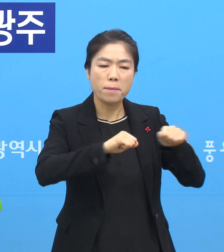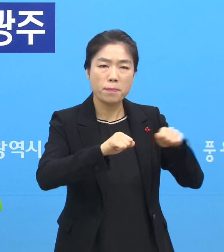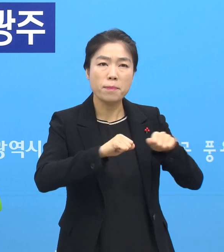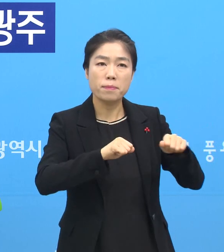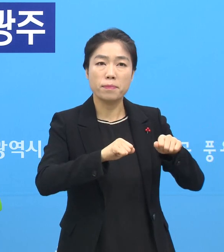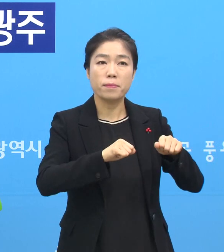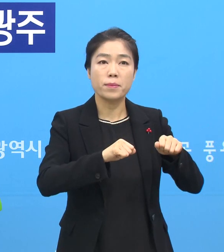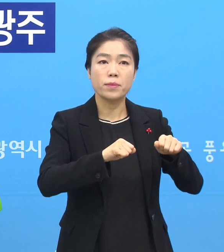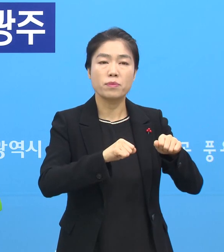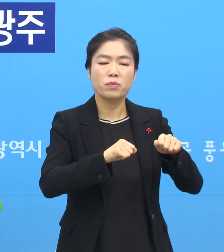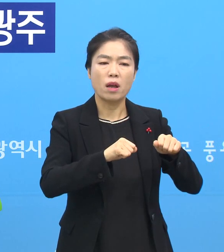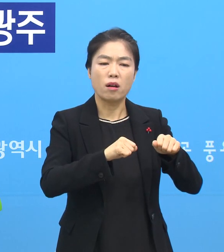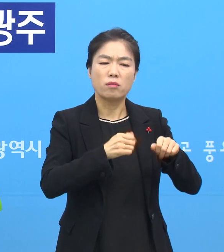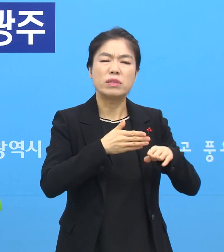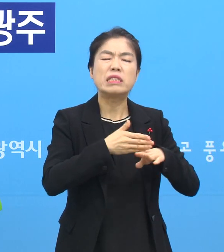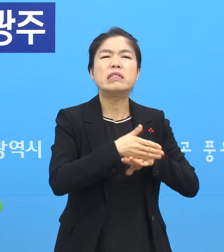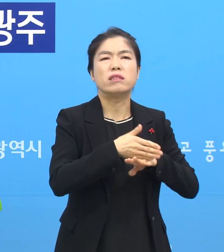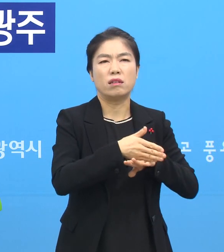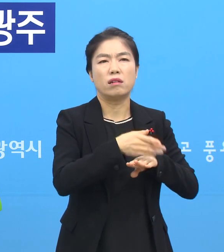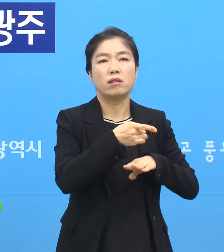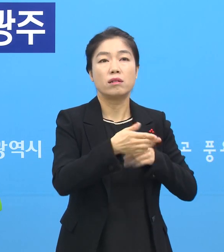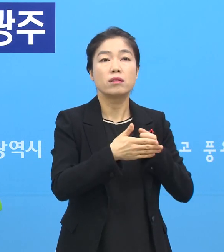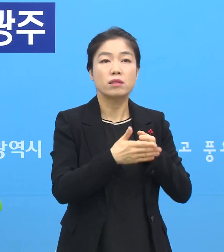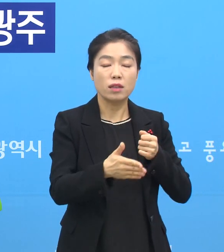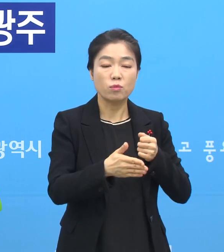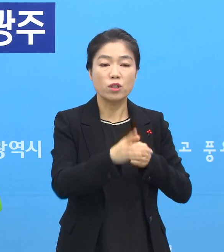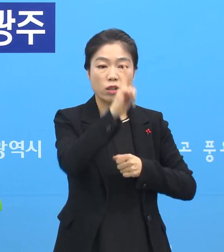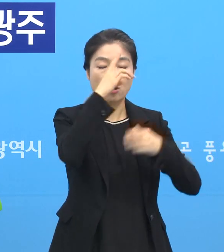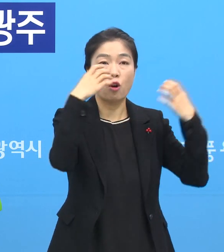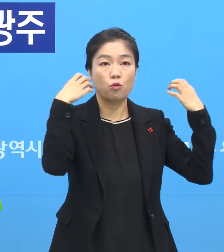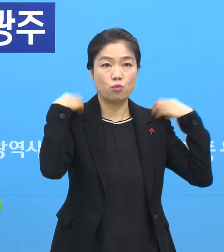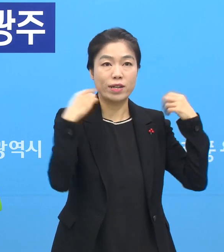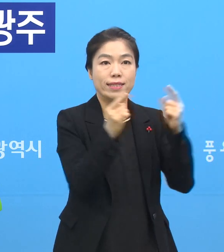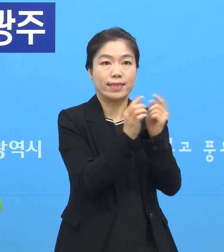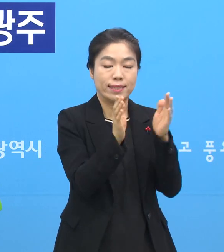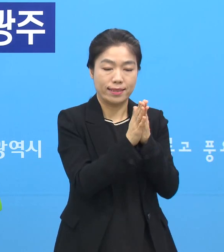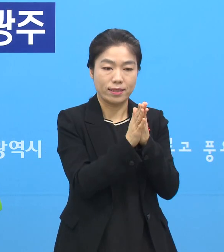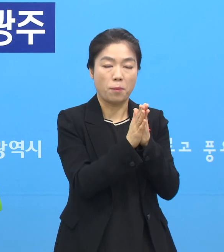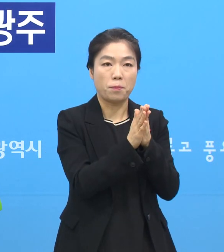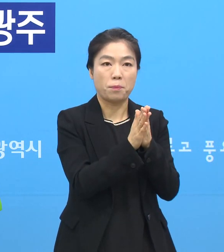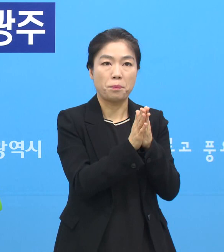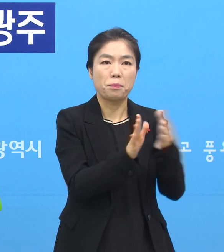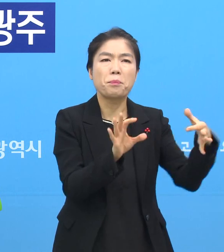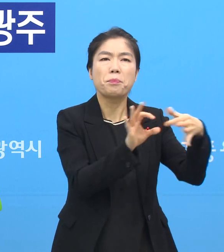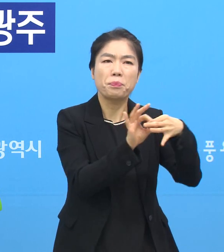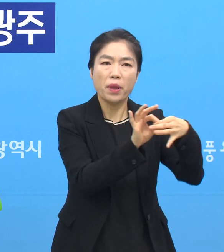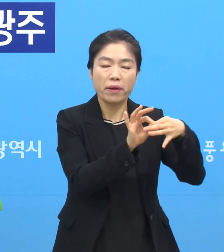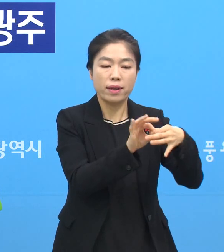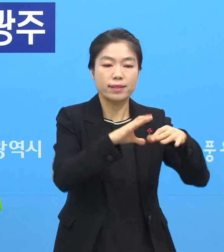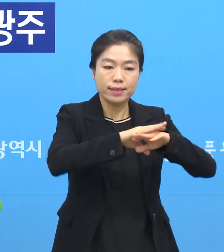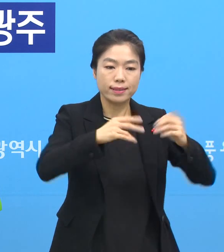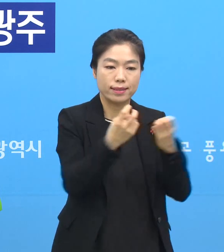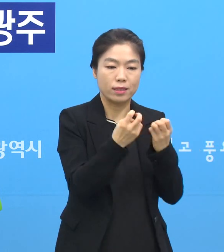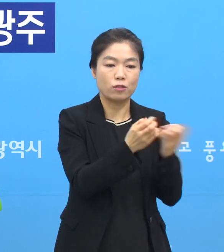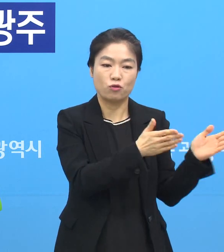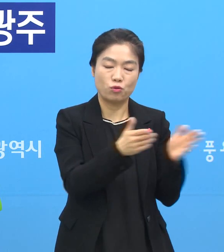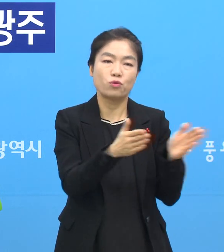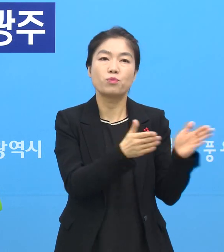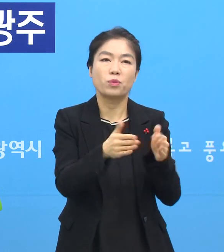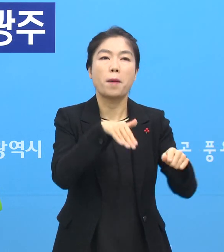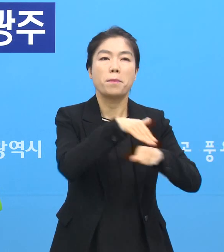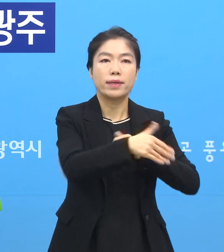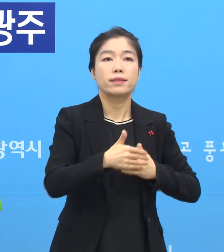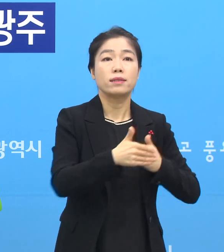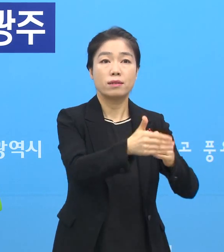속도가 좀 떨어짐으로 인해서 중앙정부하고 직접 협력해서 대책을 수립하는 방식으로